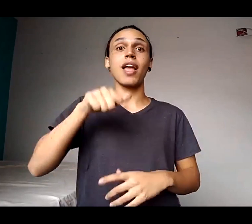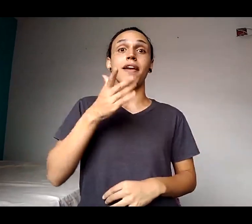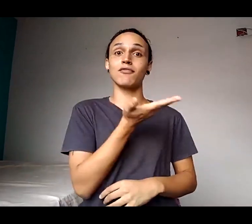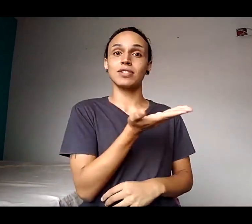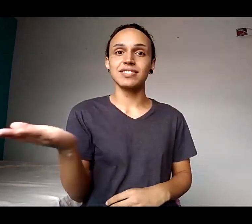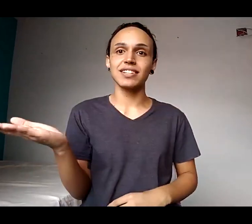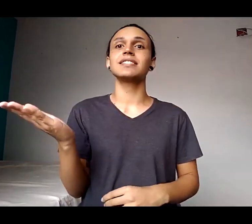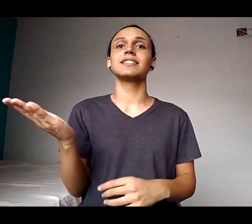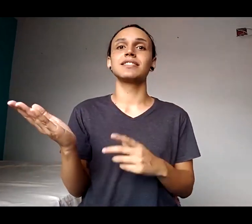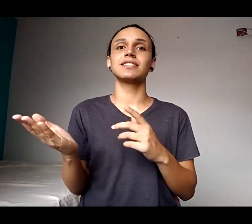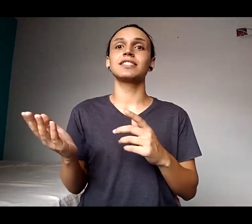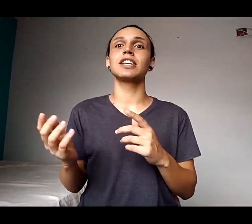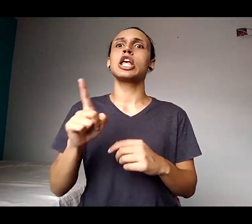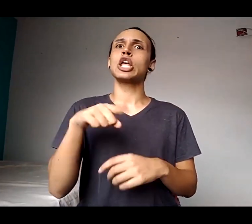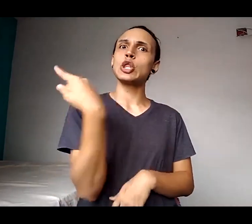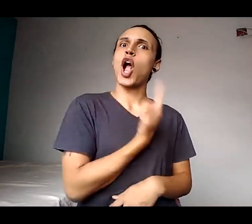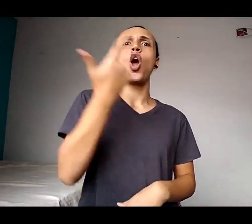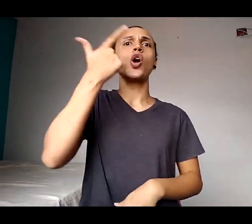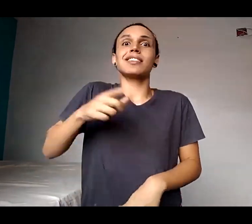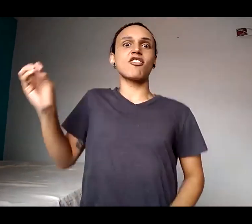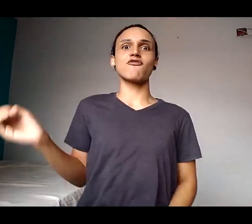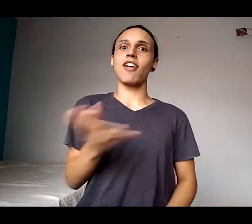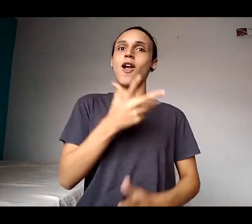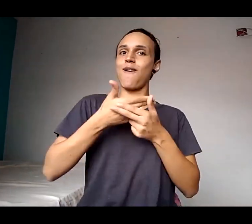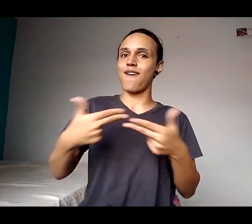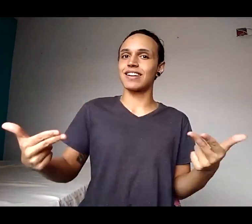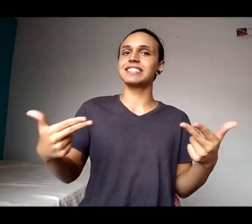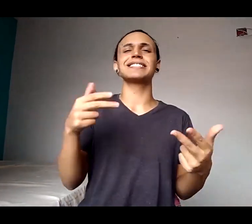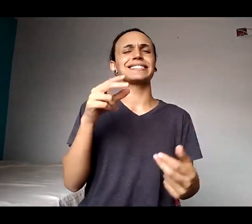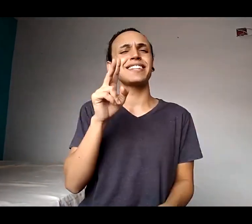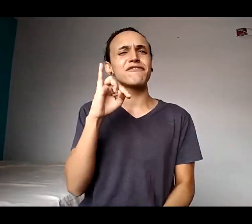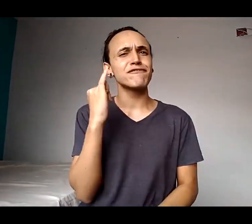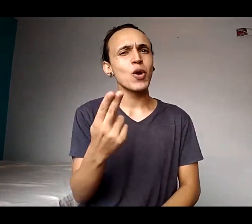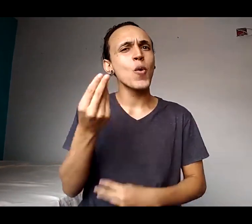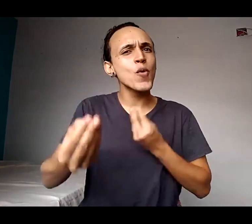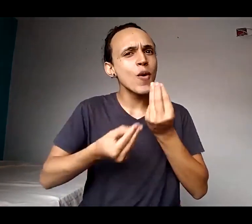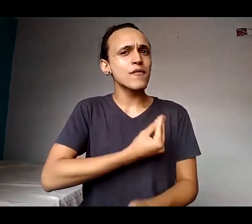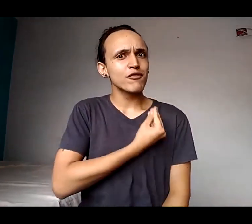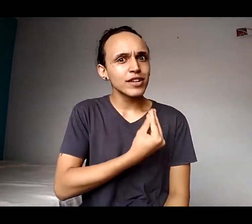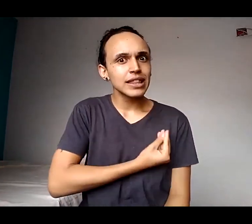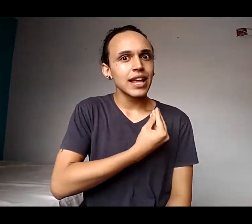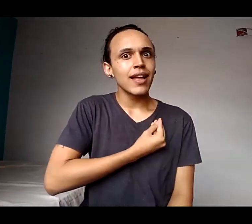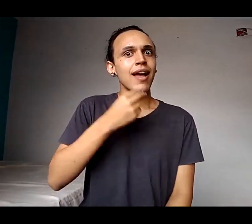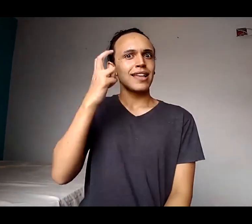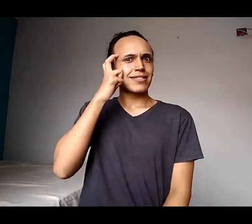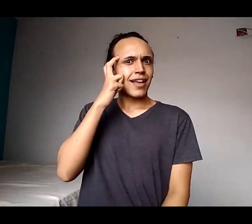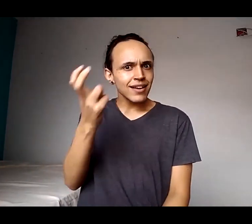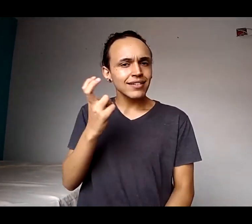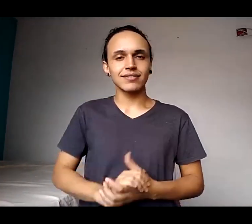construir algo diferente. Eu vou dizer como a vida é sábia. Eu moldei o meu mundo